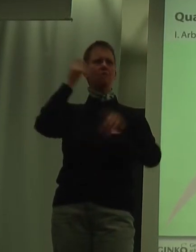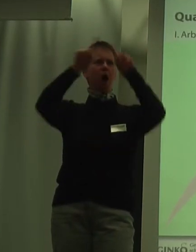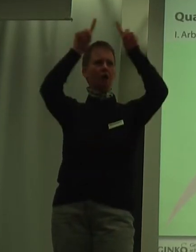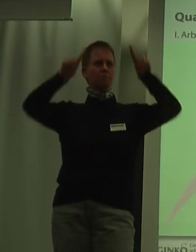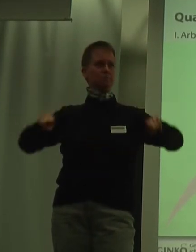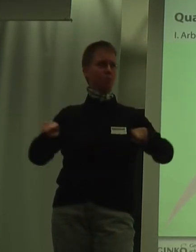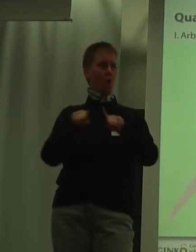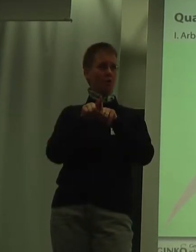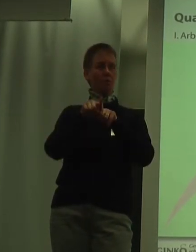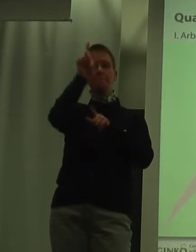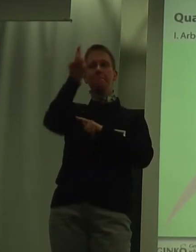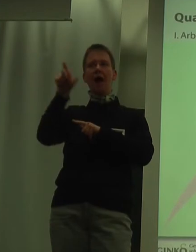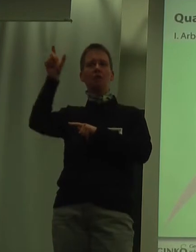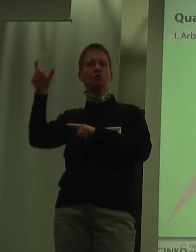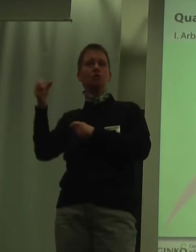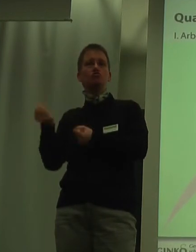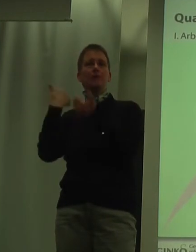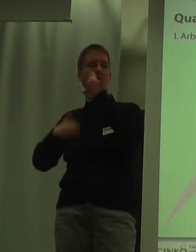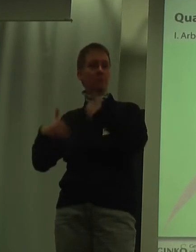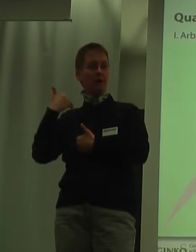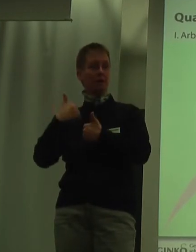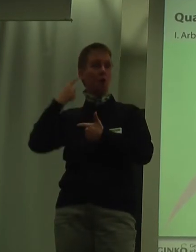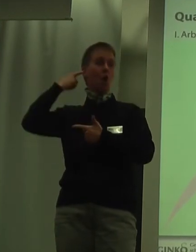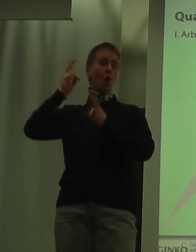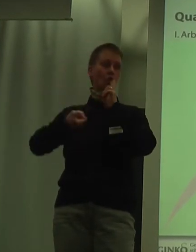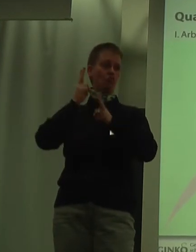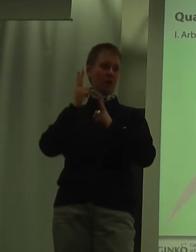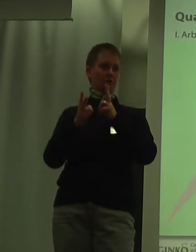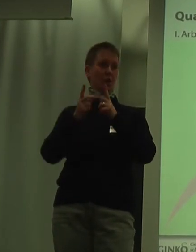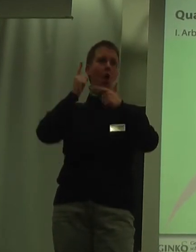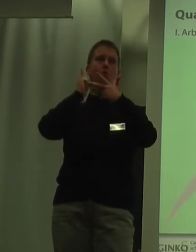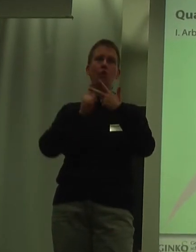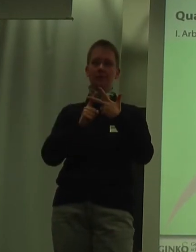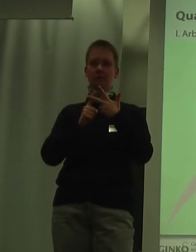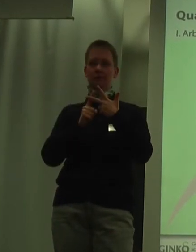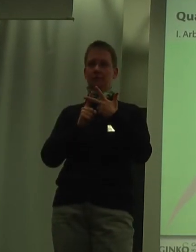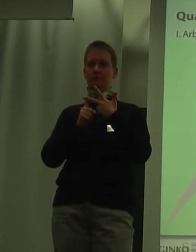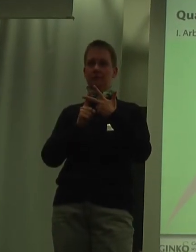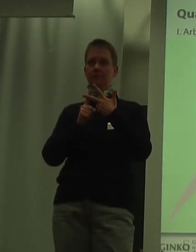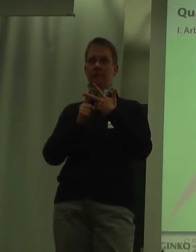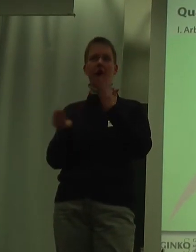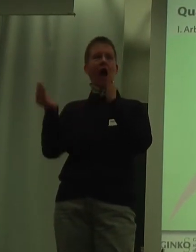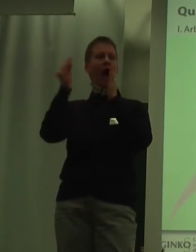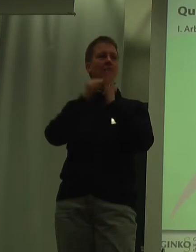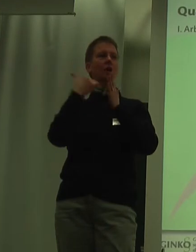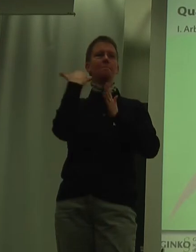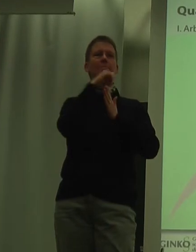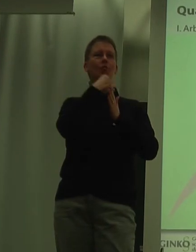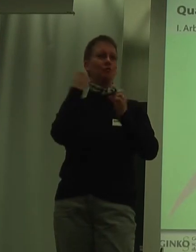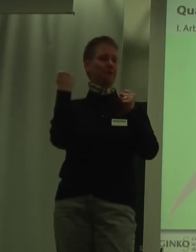von Personen, die schwerbehindert, hörgeschädigt sind. Und, das war wichtig, Angaben für ihre Berufsfähigkeit gemacht haben.